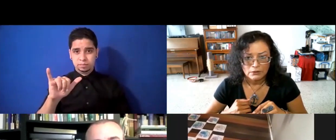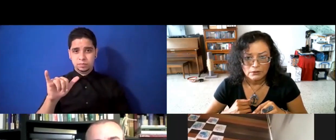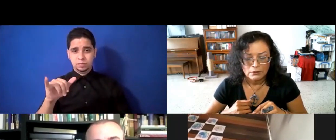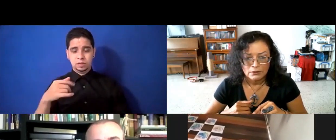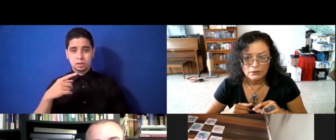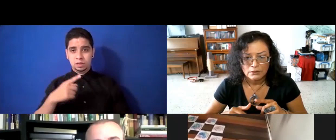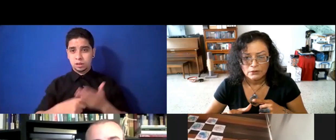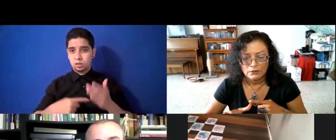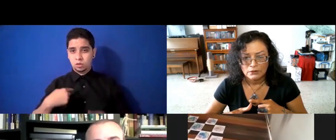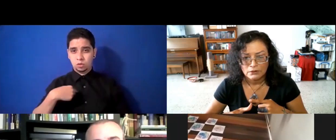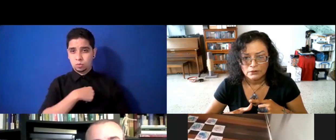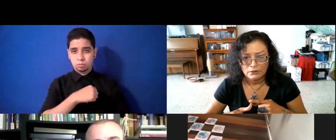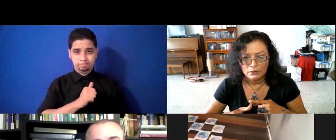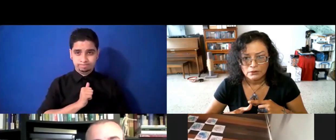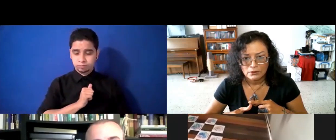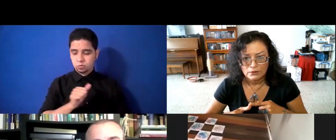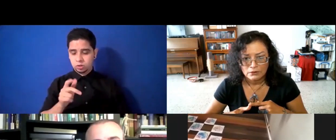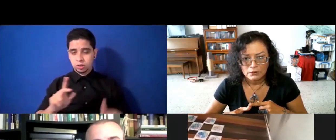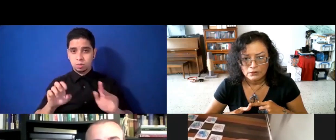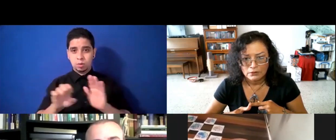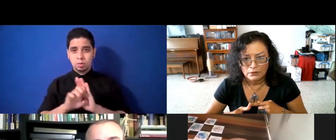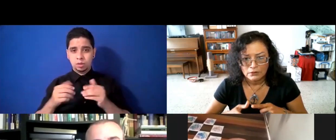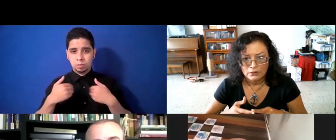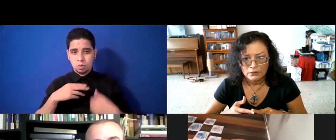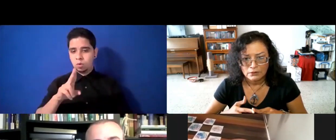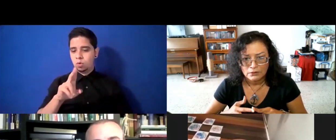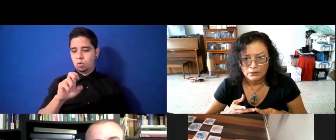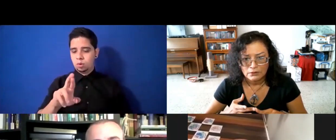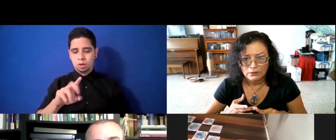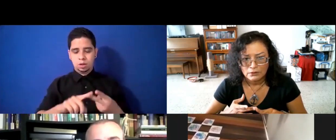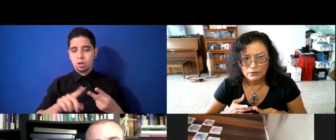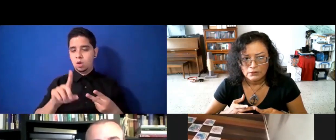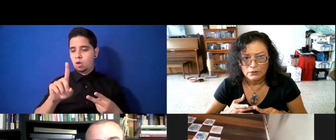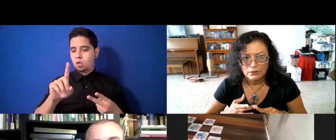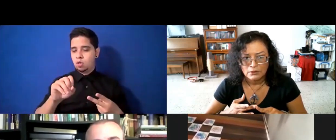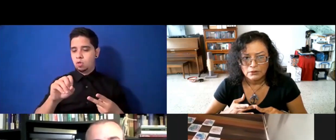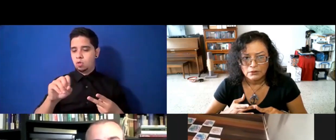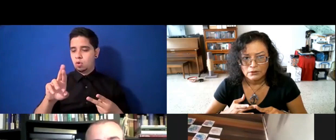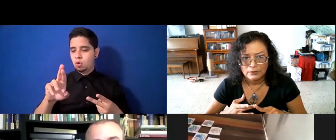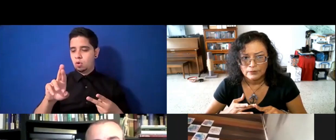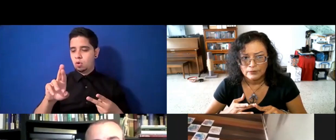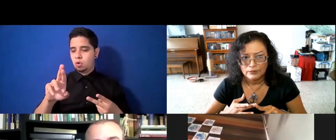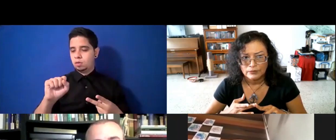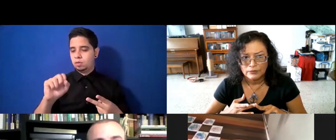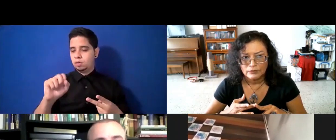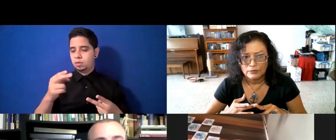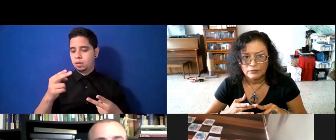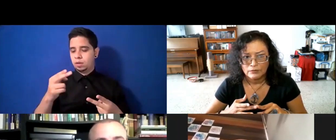ejemplo, tenemos Uber, DoorDash y FoodNet. El FoodNet es la única que es local.